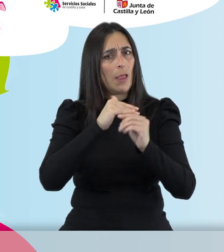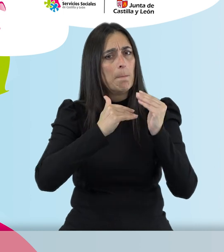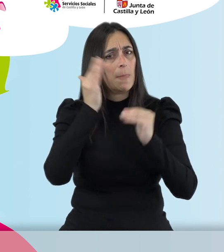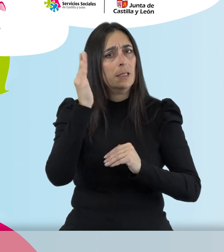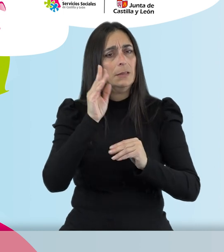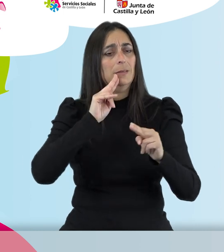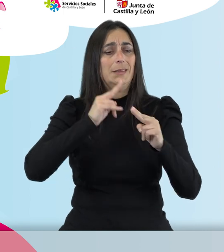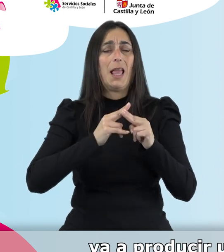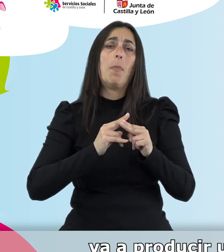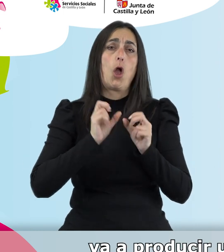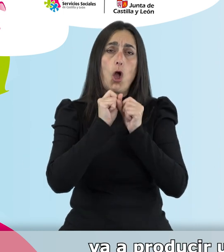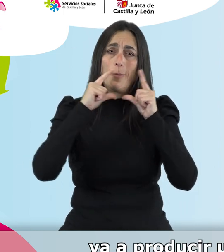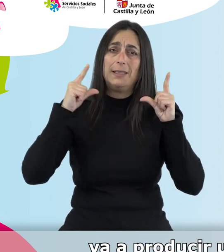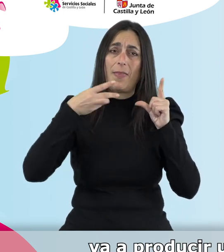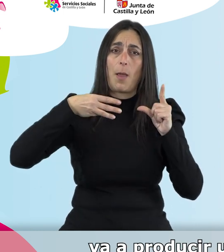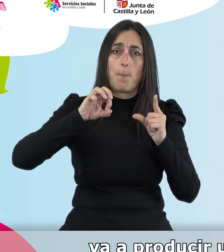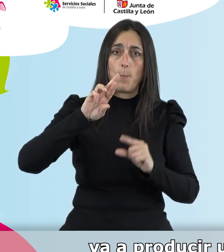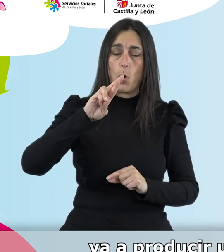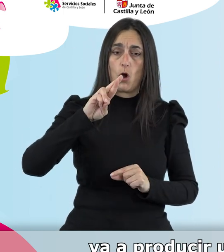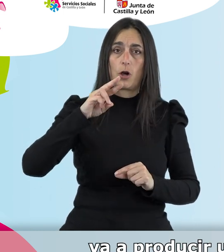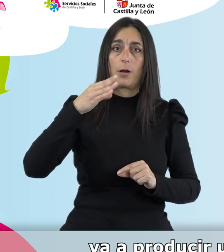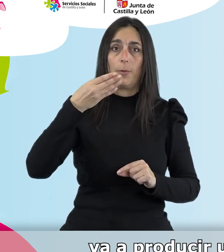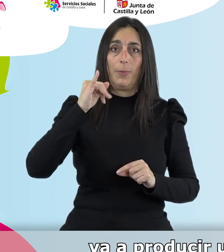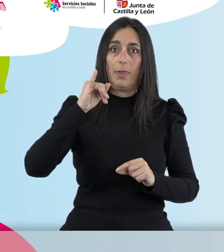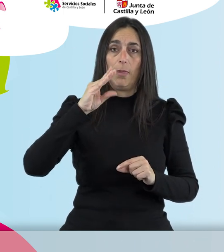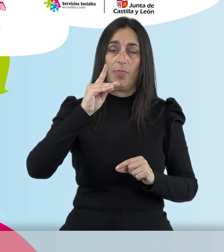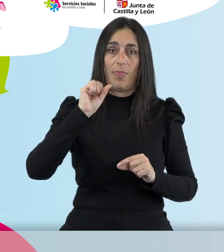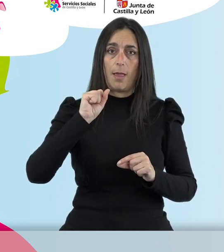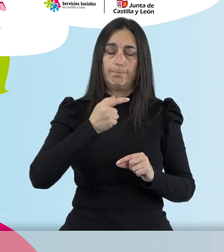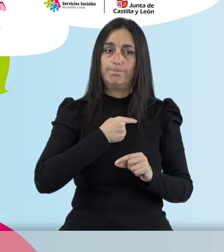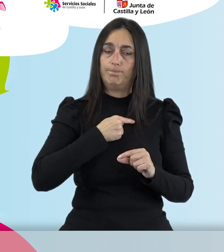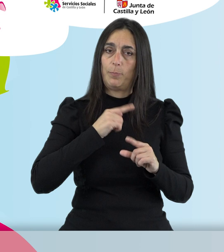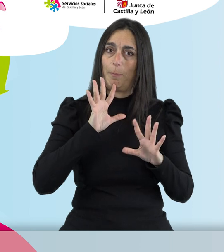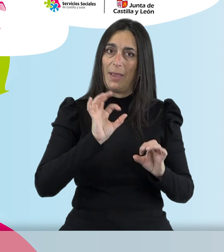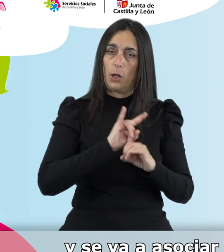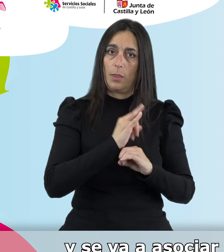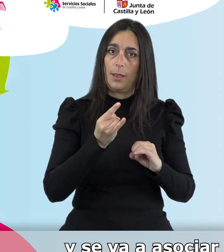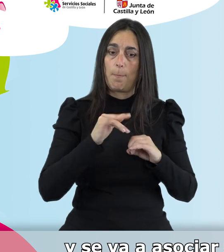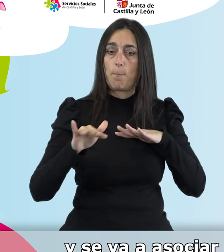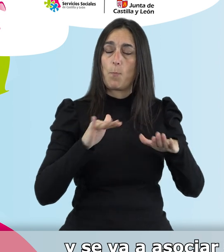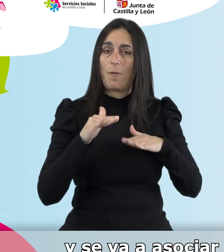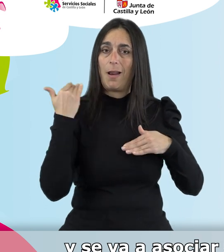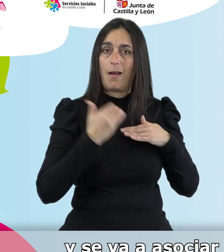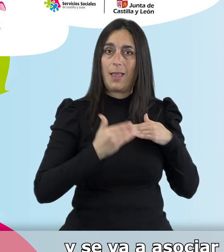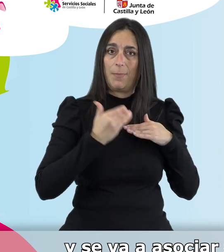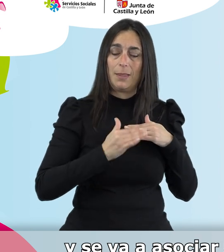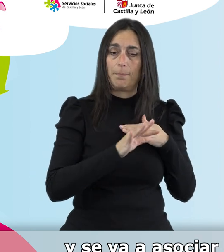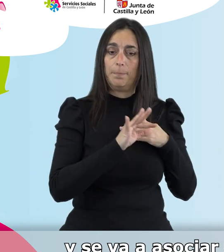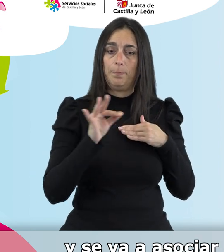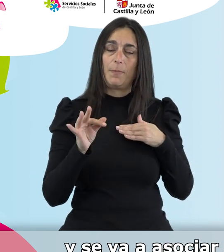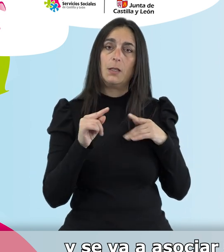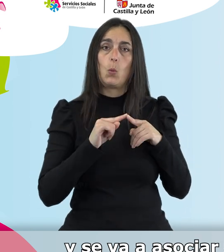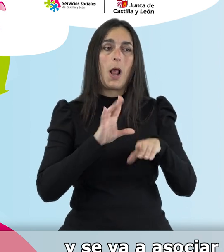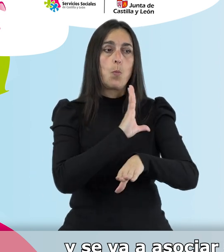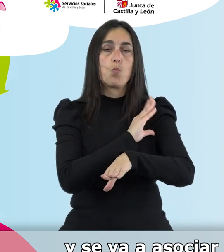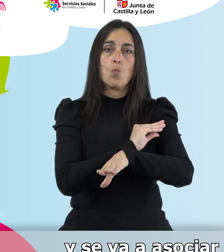llamada obesidad mórbida, va a producir un aumento del riesgo cardiovascular, va a limitar la movilidad y se va a asociar a una pérdida